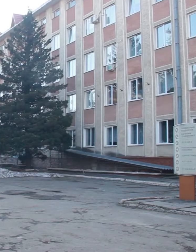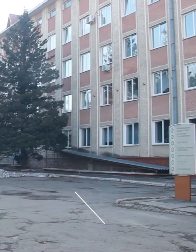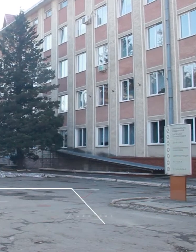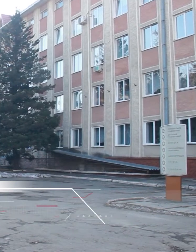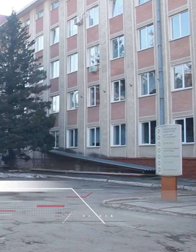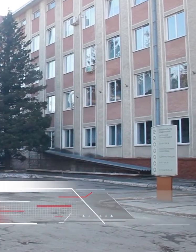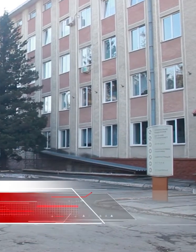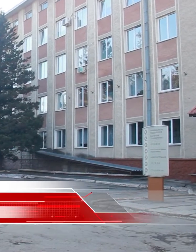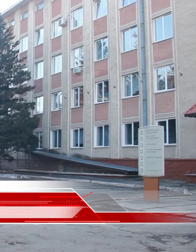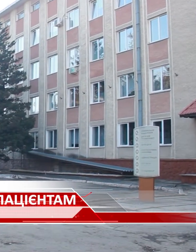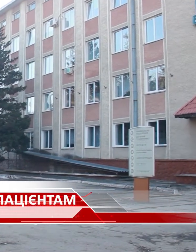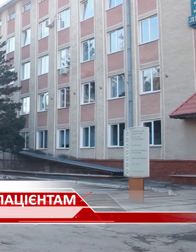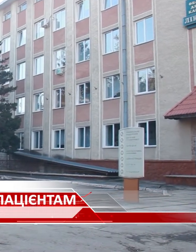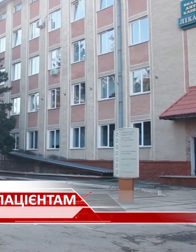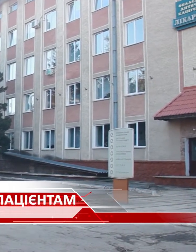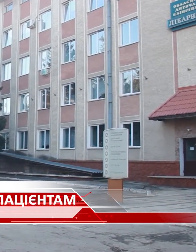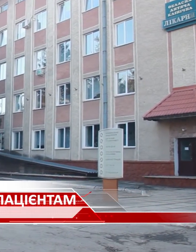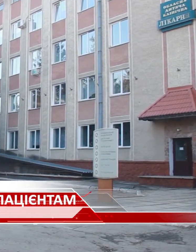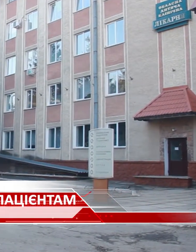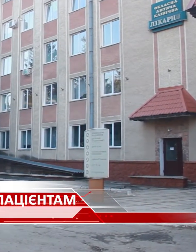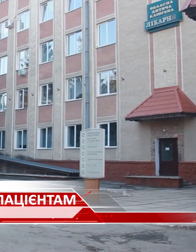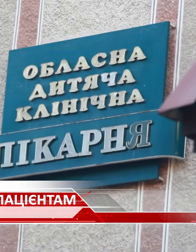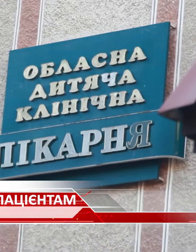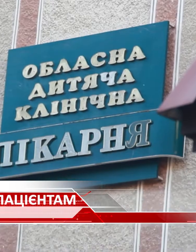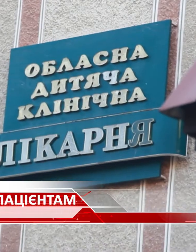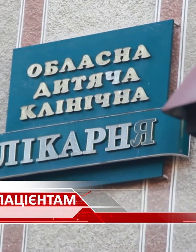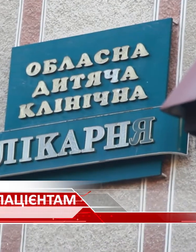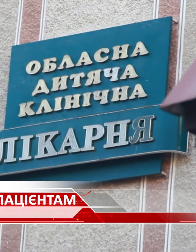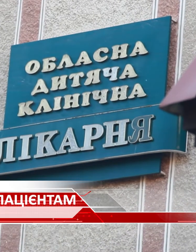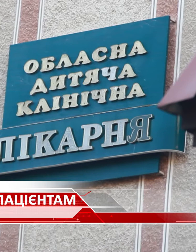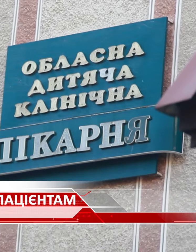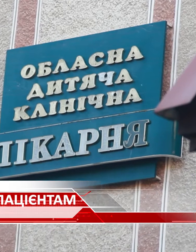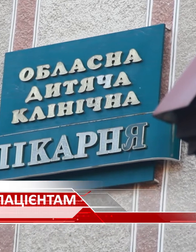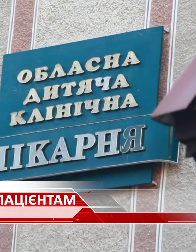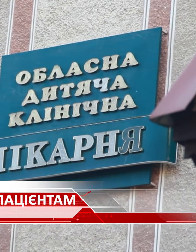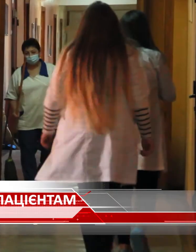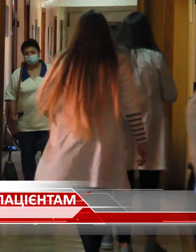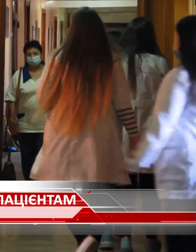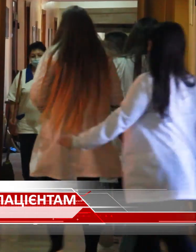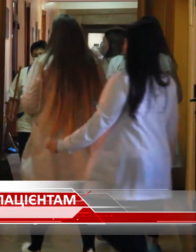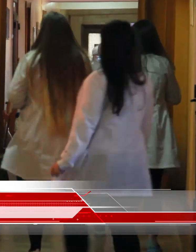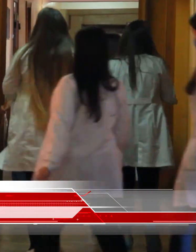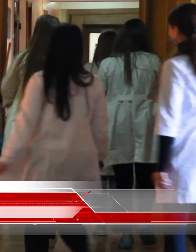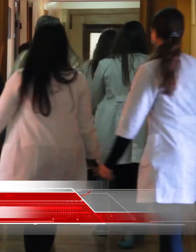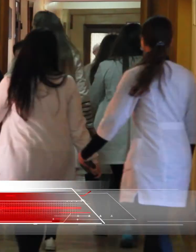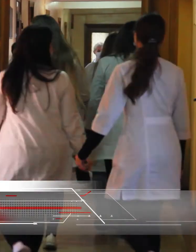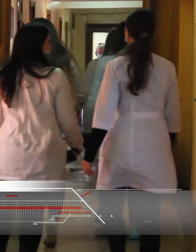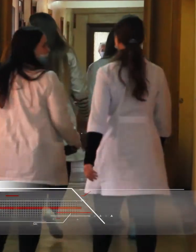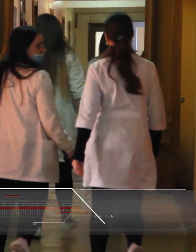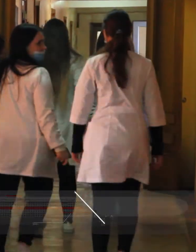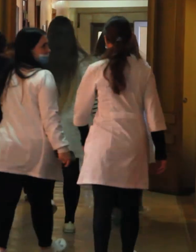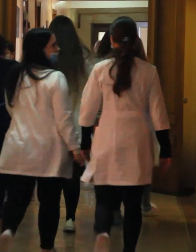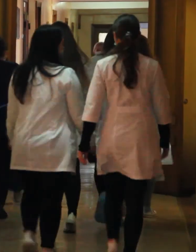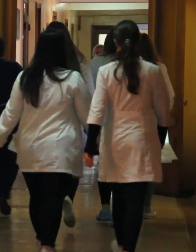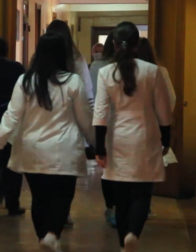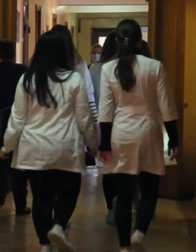Обласна дитяча лікарня працює у штатному режимі. Медики приймають як місцевих пацієнтів, так і евакуйованих